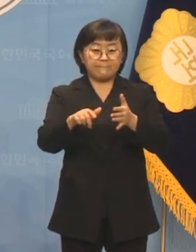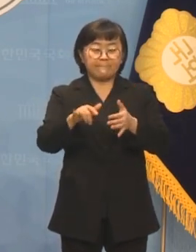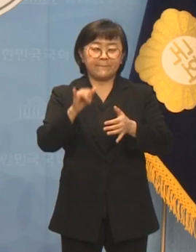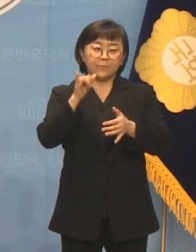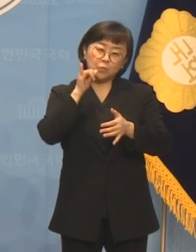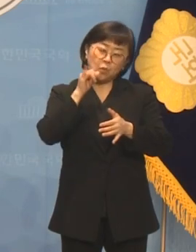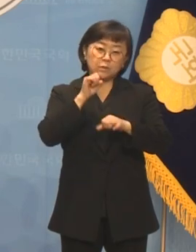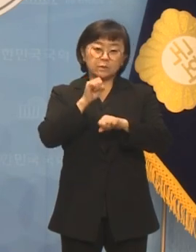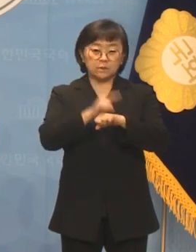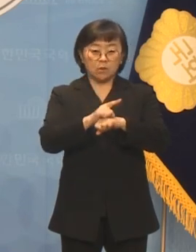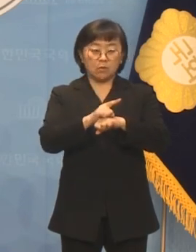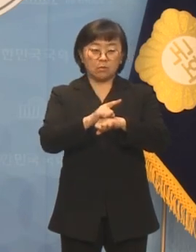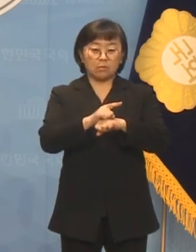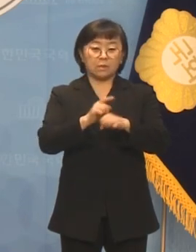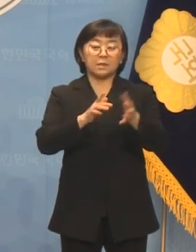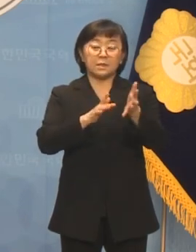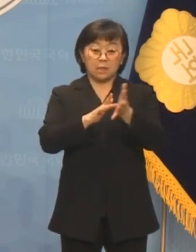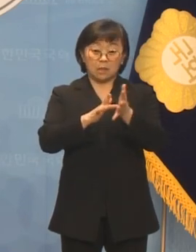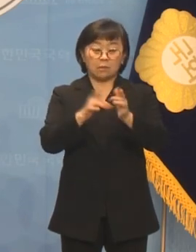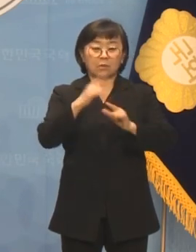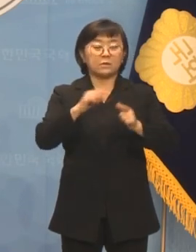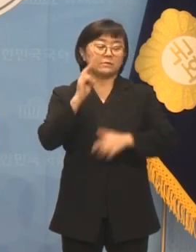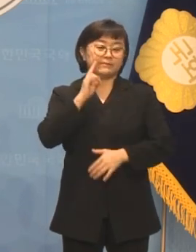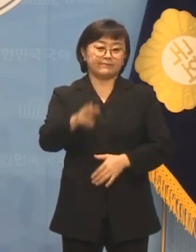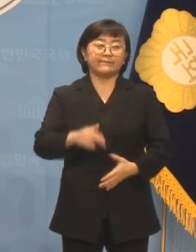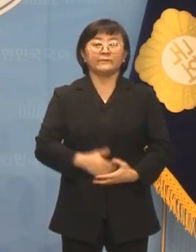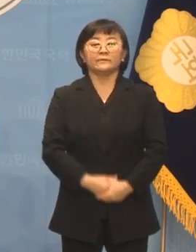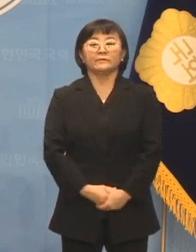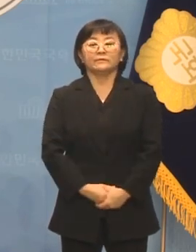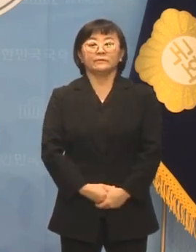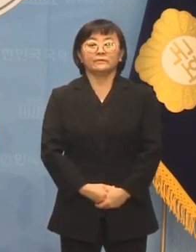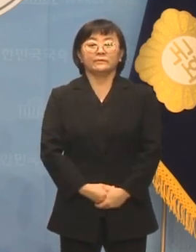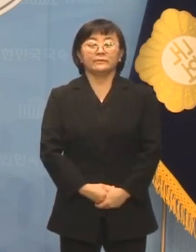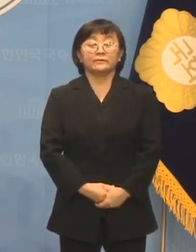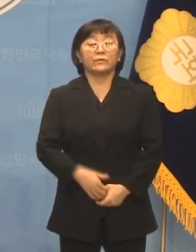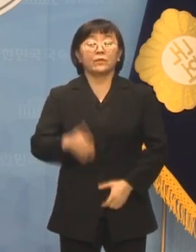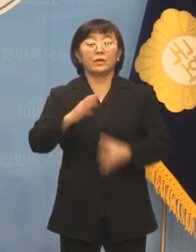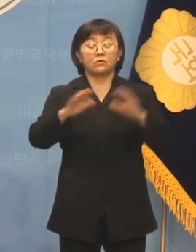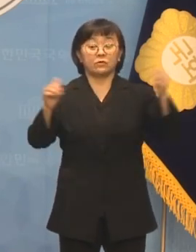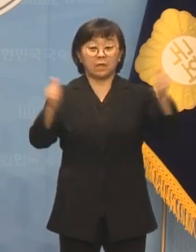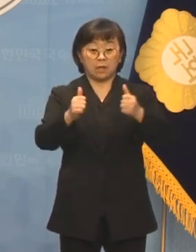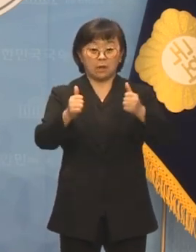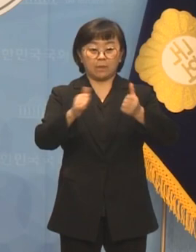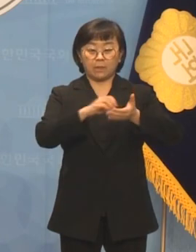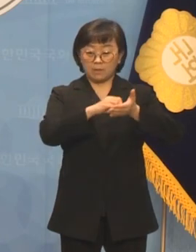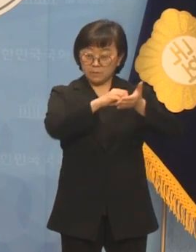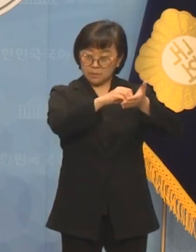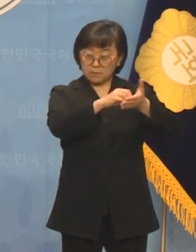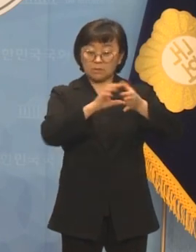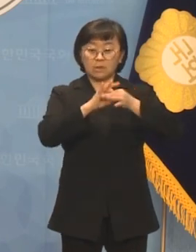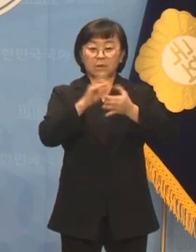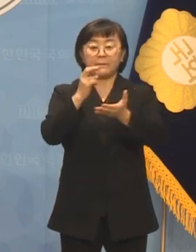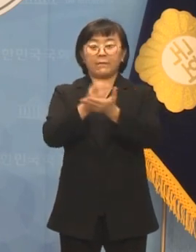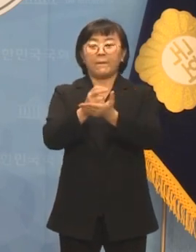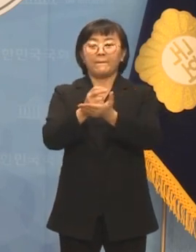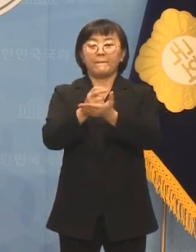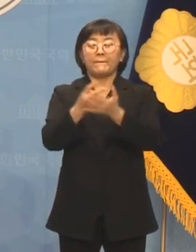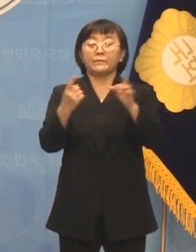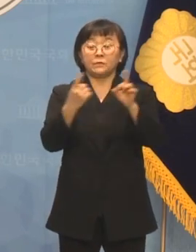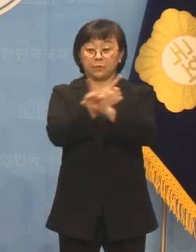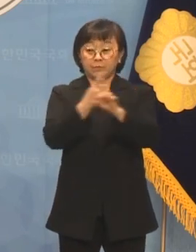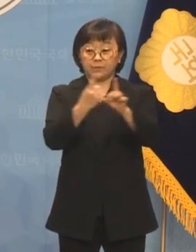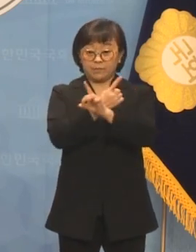의약품을 더 심각하게 보고 있습니다. 저는 국회에 들어가 관련 법령을 정비하여